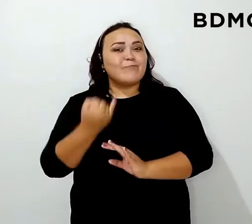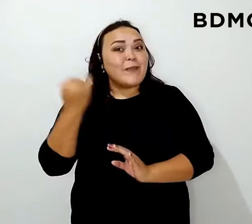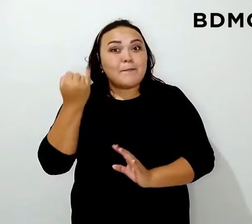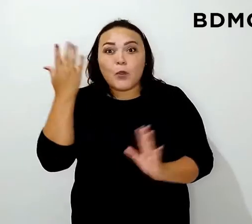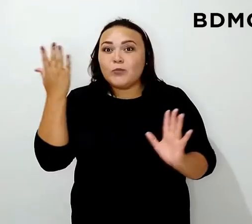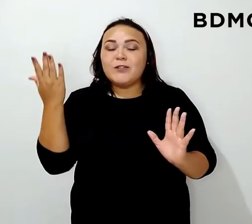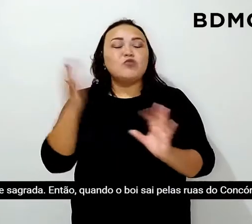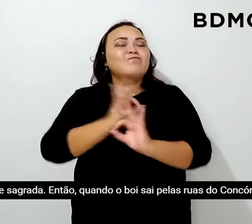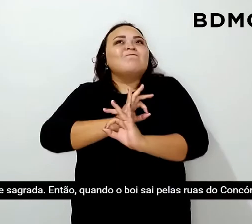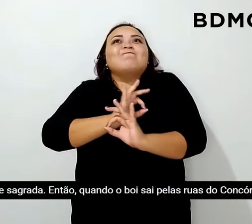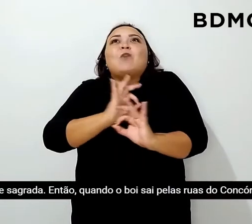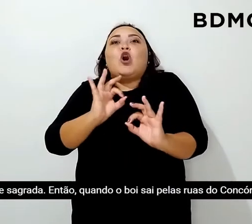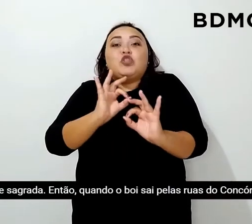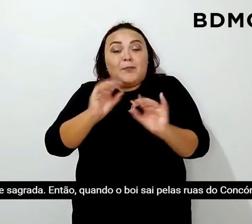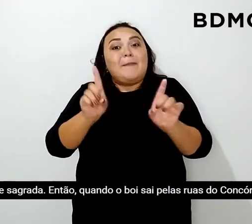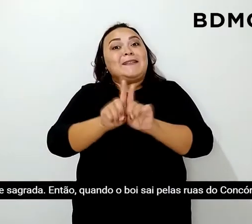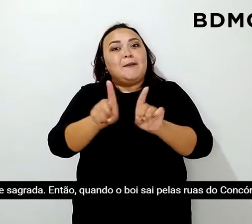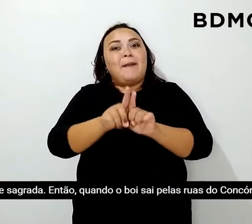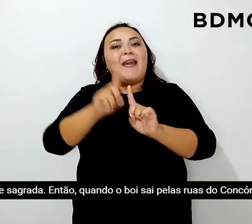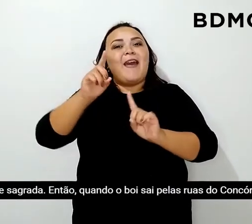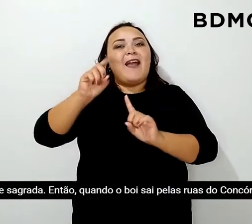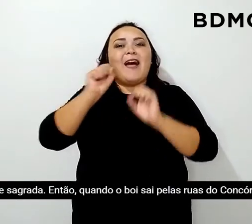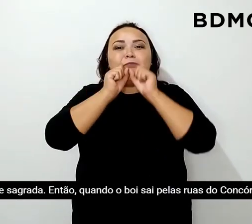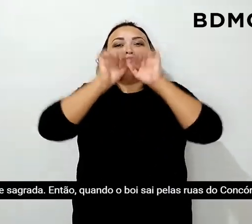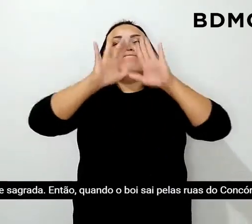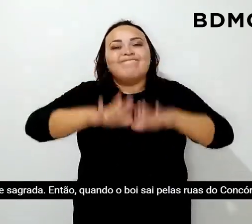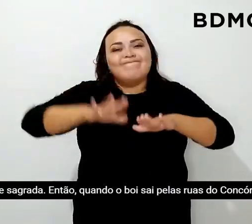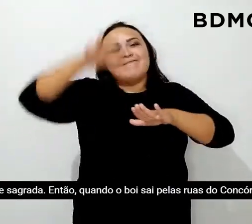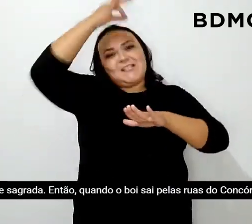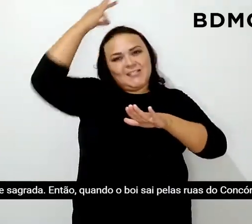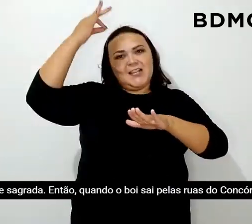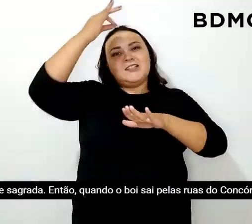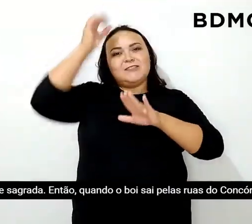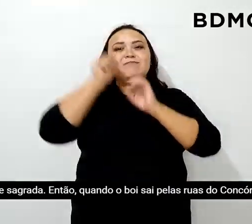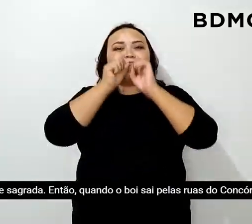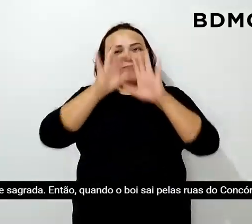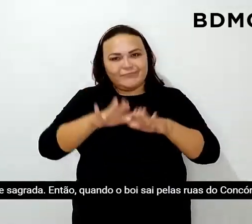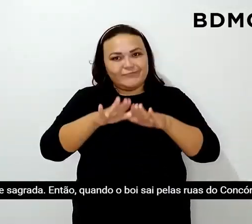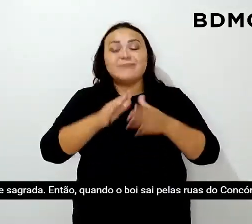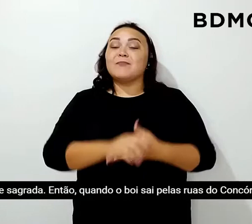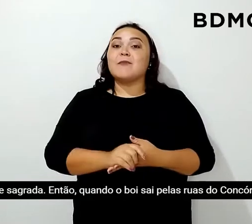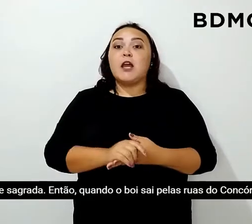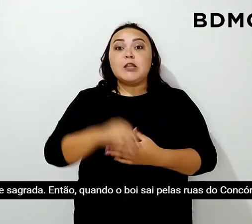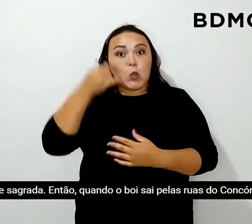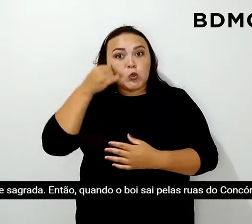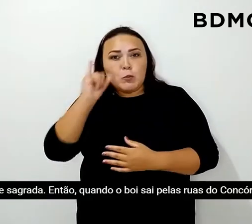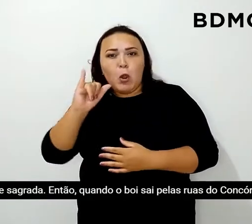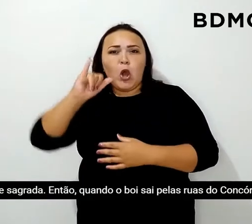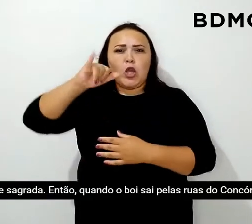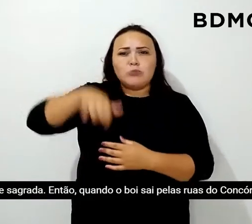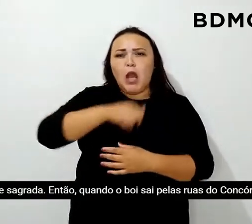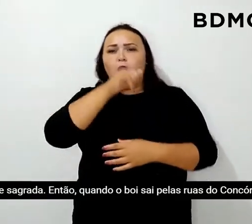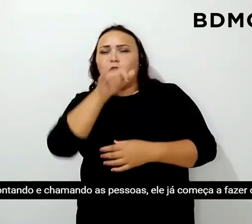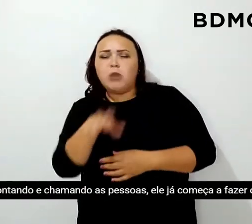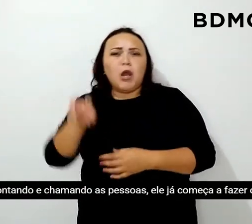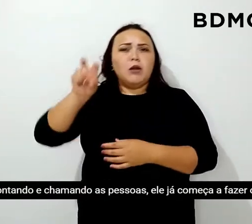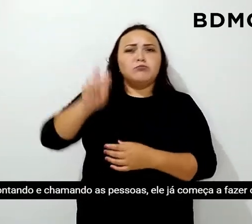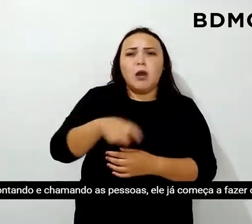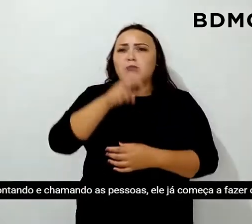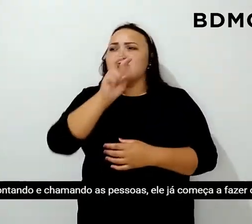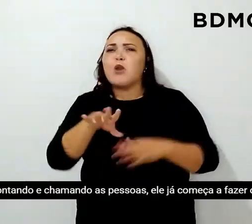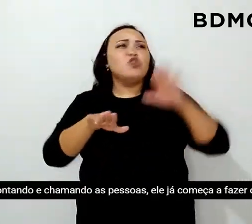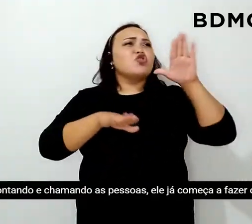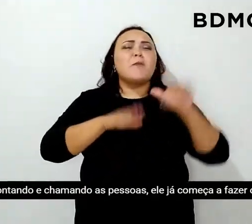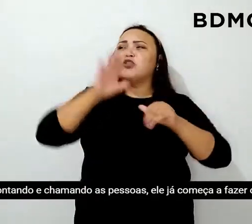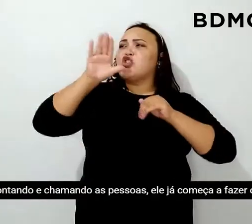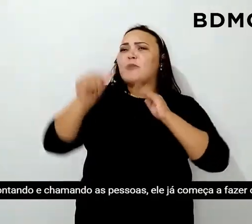espetacular, esplendorosa e sagrada. Então, quando o Boi sai pelas ruas do Concórdia contando e